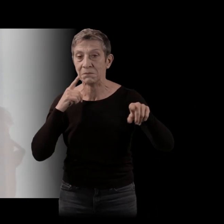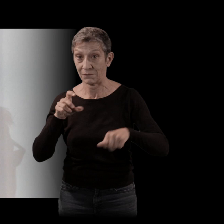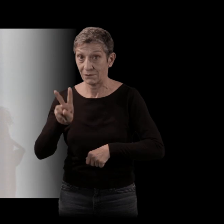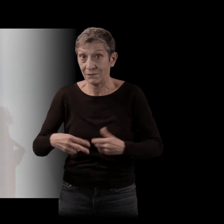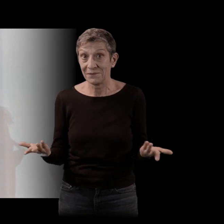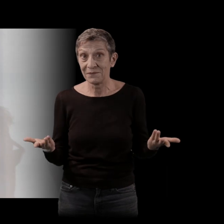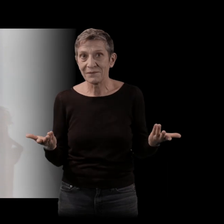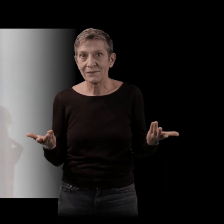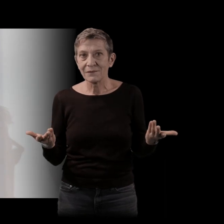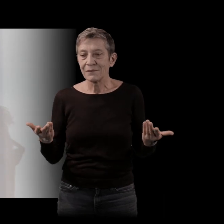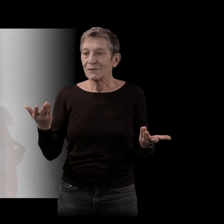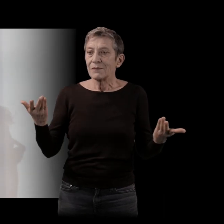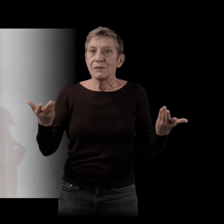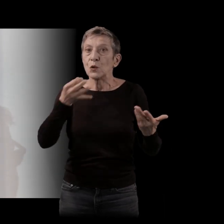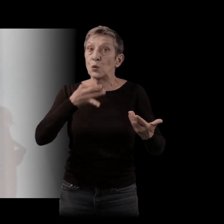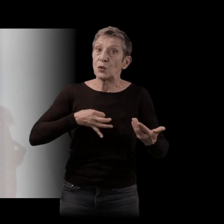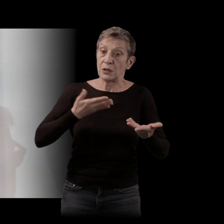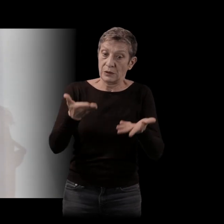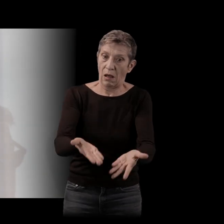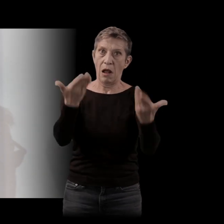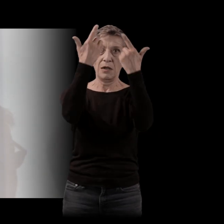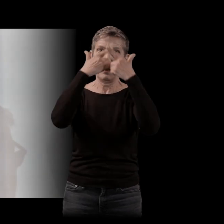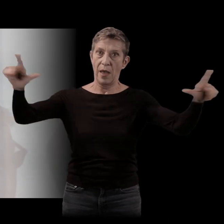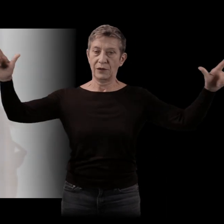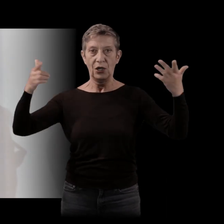Et on nous vend de la liberté, du libre arbitre,